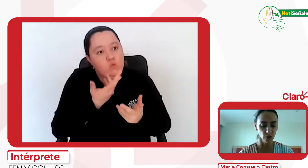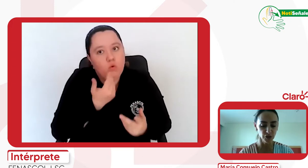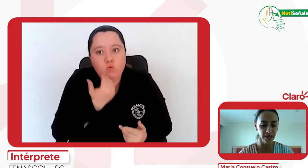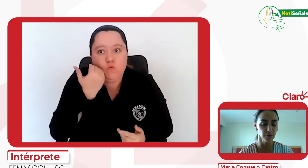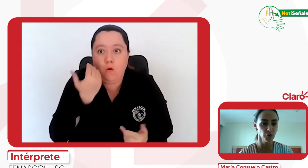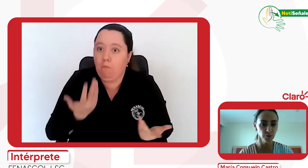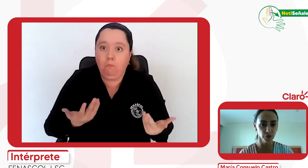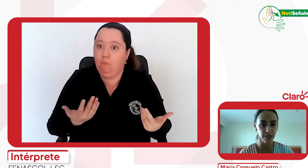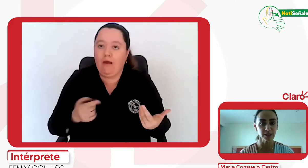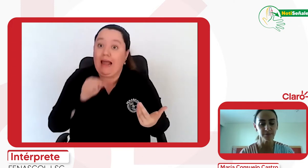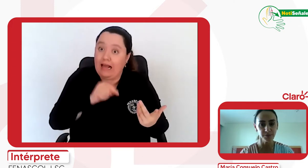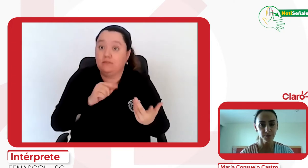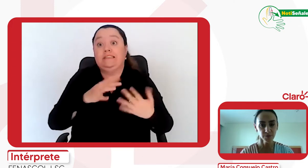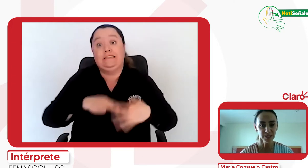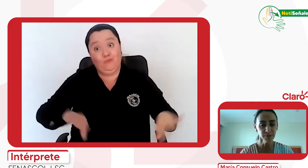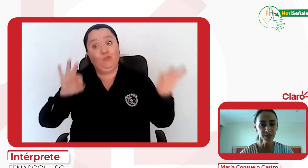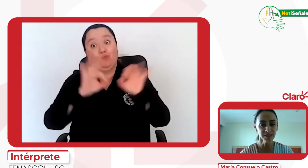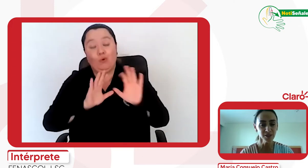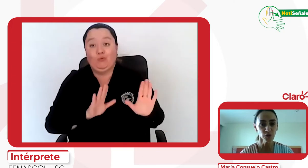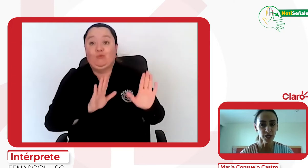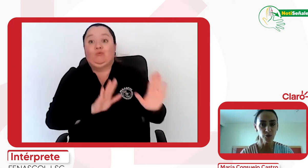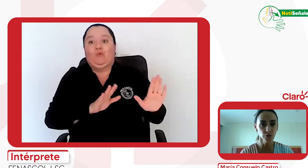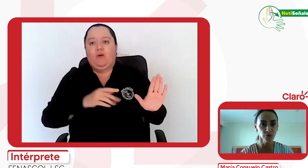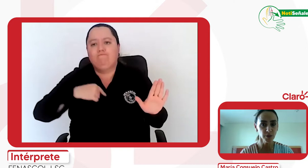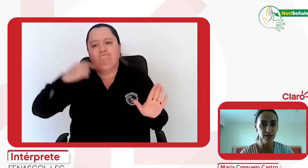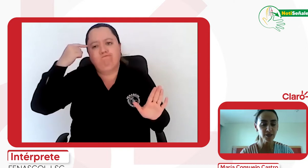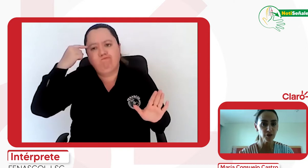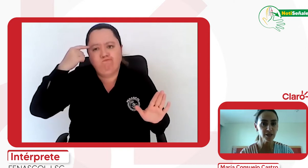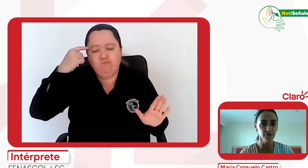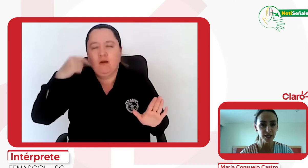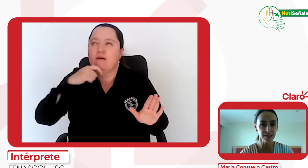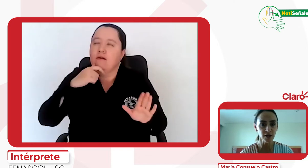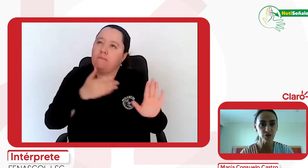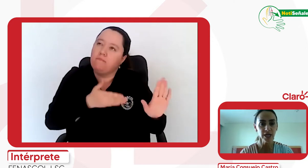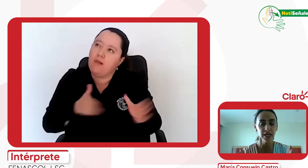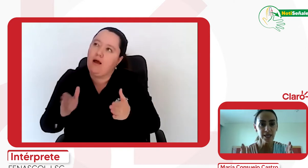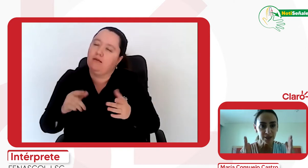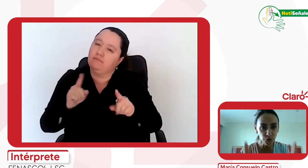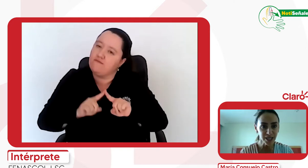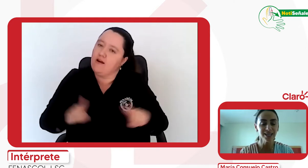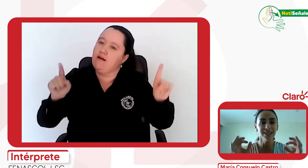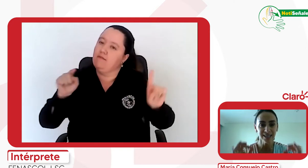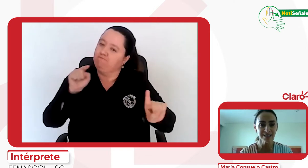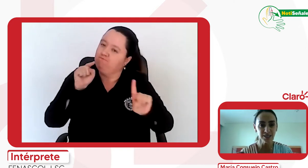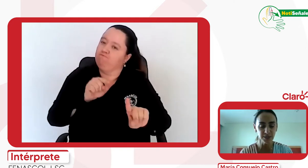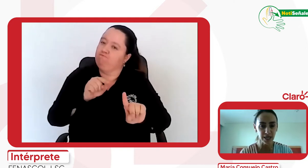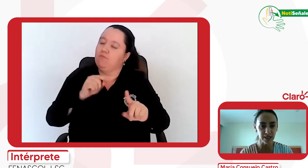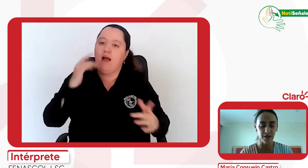cosa que era muy importante. Pensando en unos planes, pensando fueran diferenciados y que tuvieran esa especialidad.